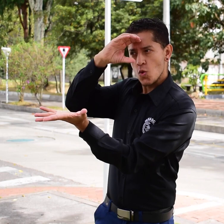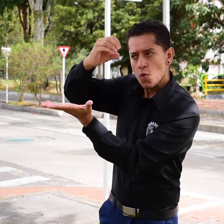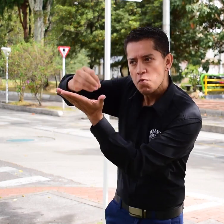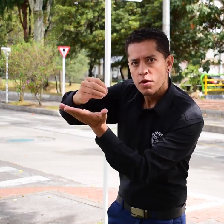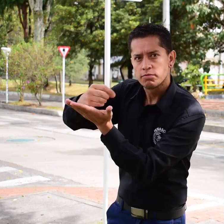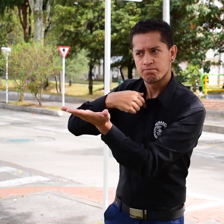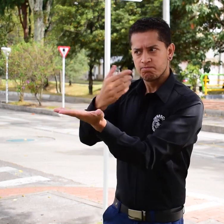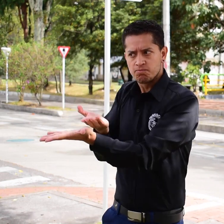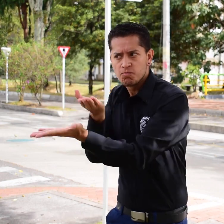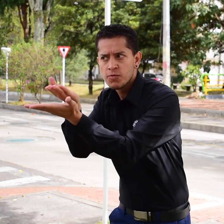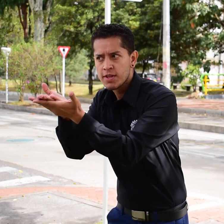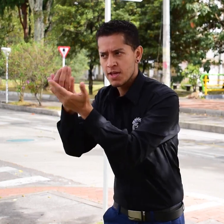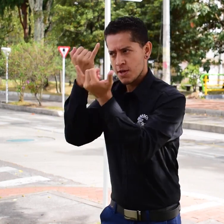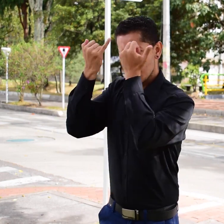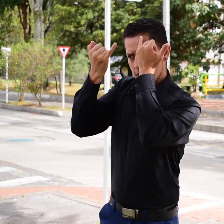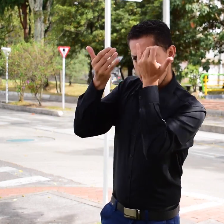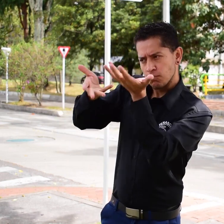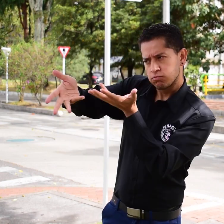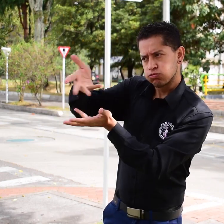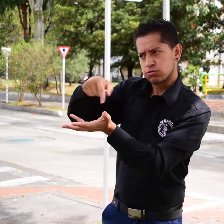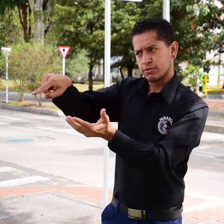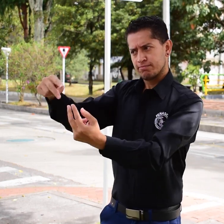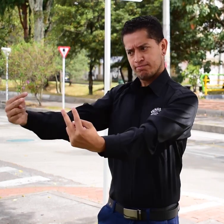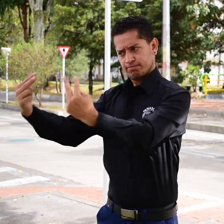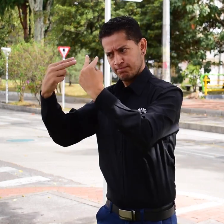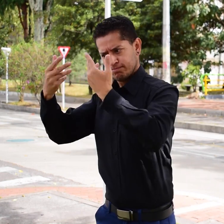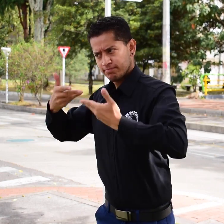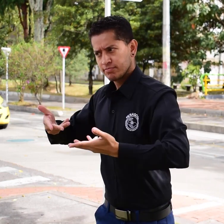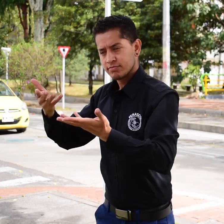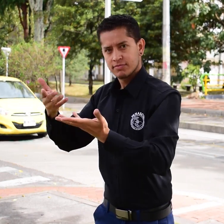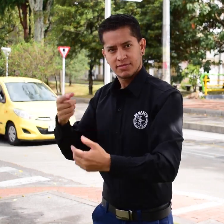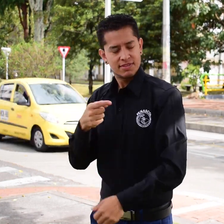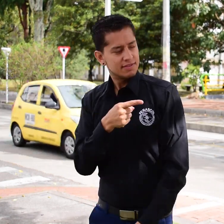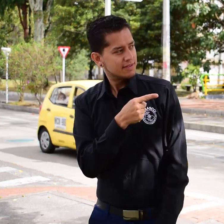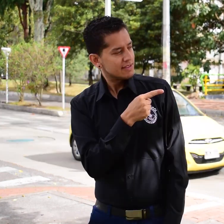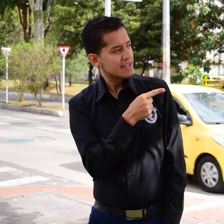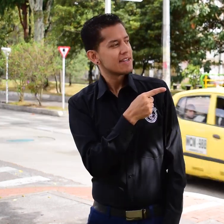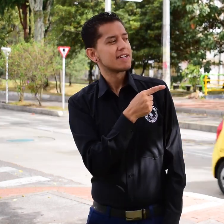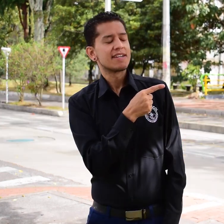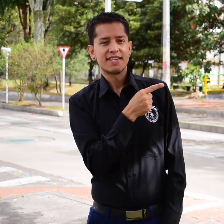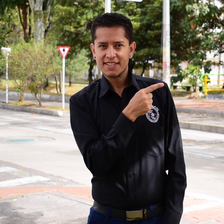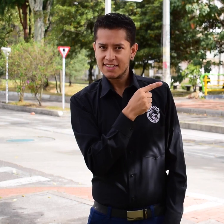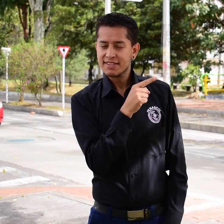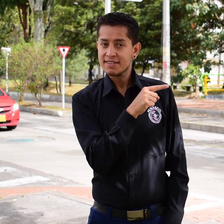lado sino participar dar su opinión generar ideas y ser visibles